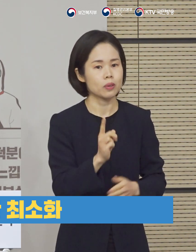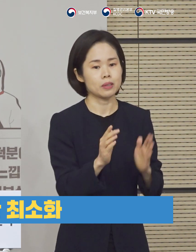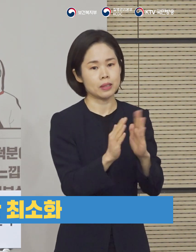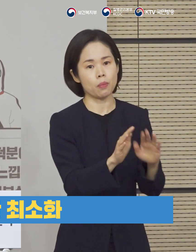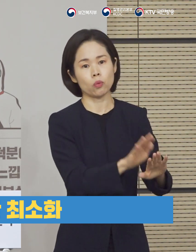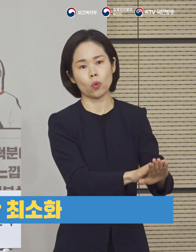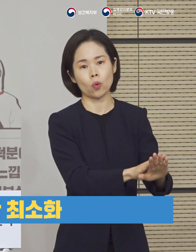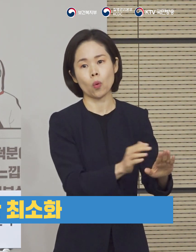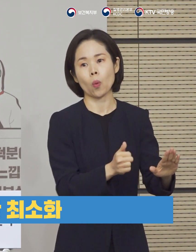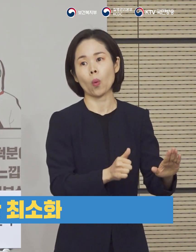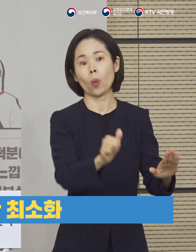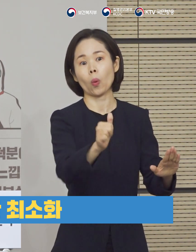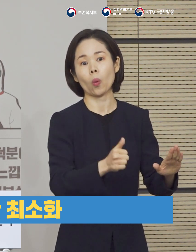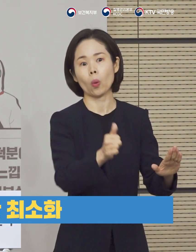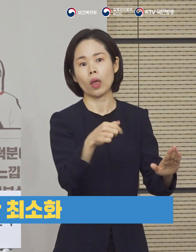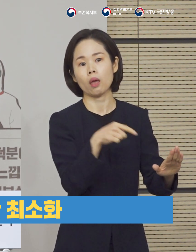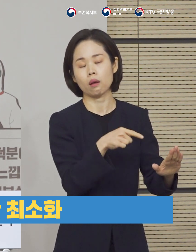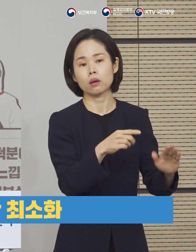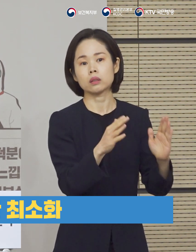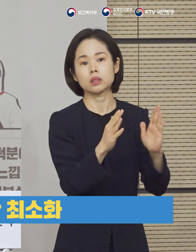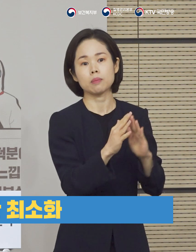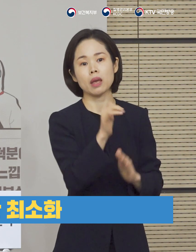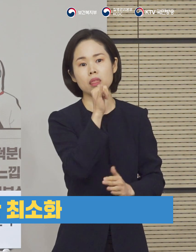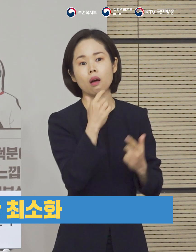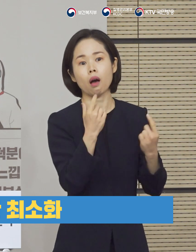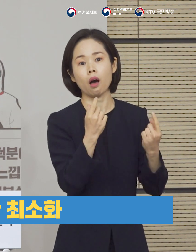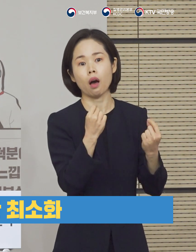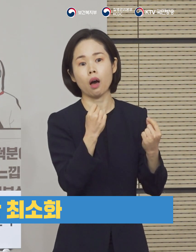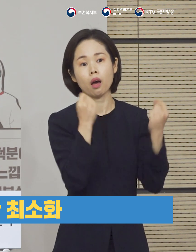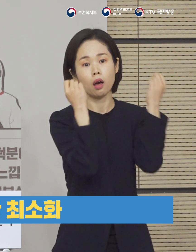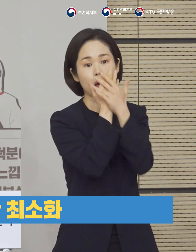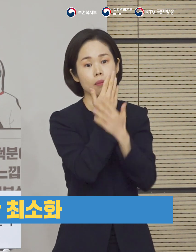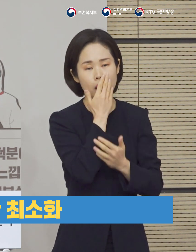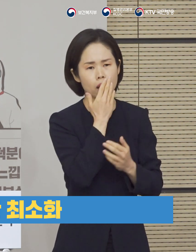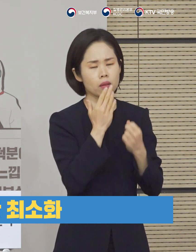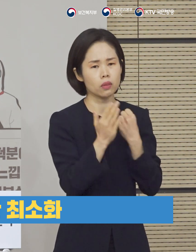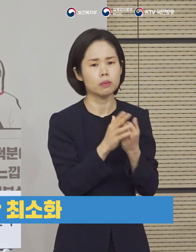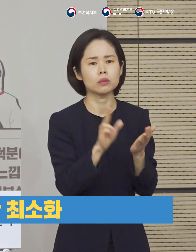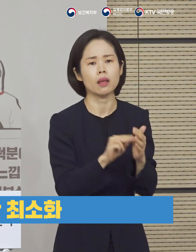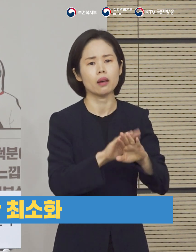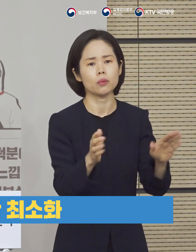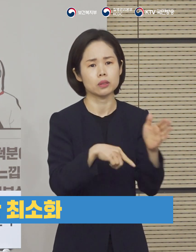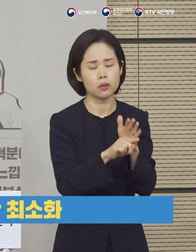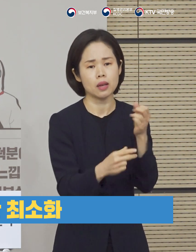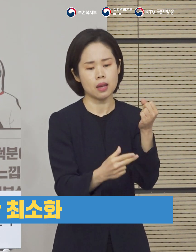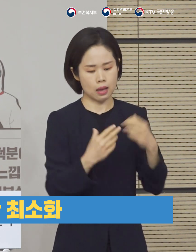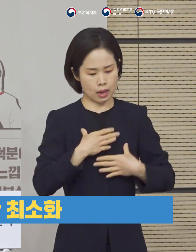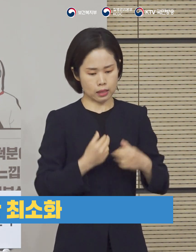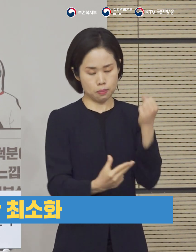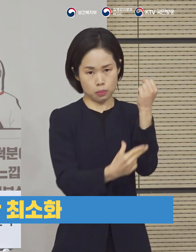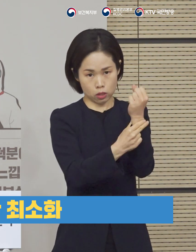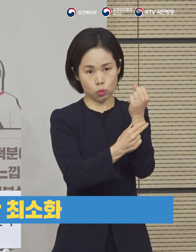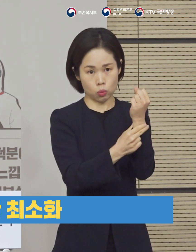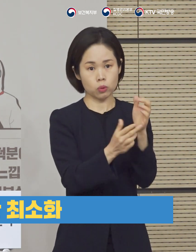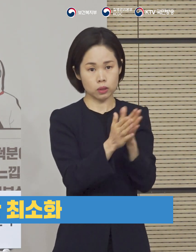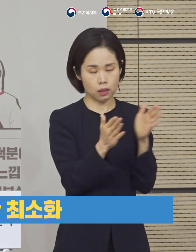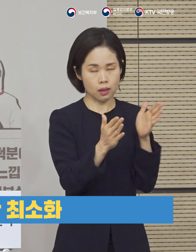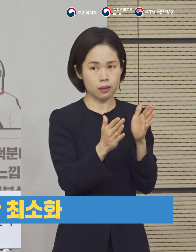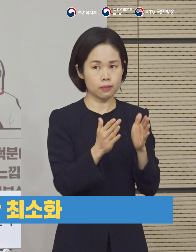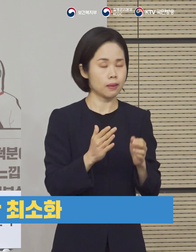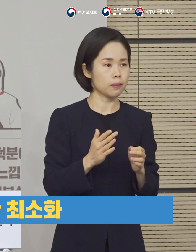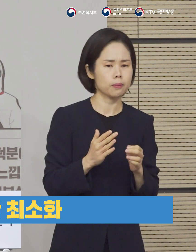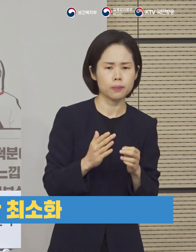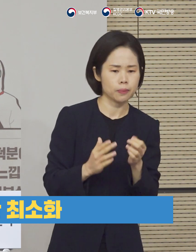큰 문제점으로 지적되어 온 것이 휴대폰을 집에 놔두고 나가면 계속 집에 있는 것으로 인지하게 되는 것이었는데 이